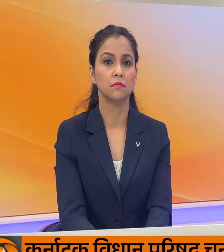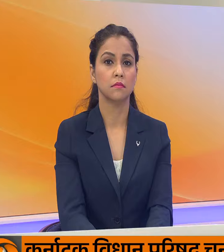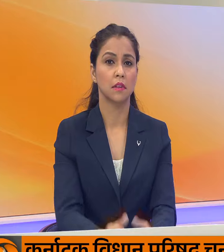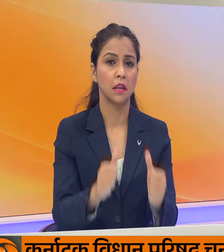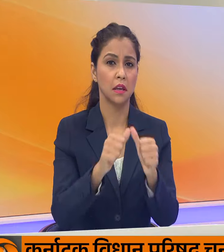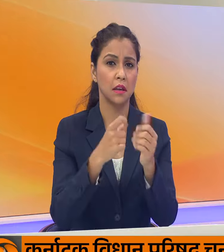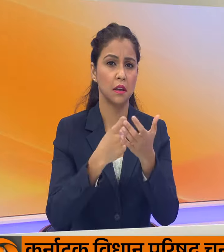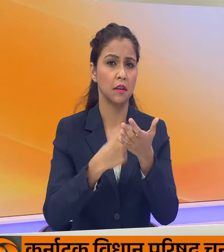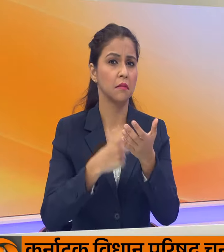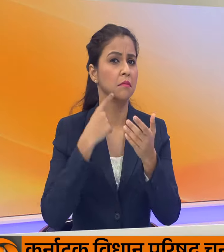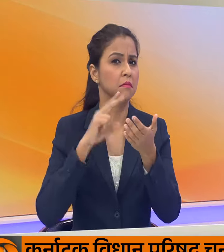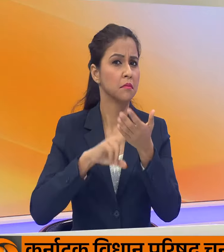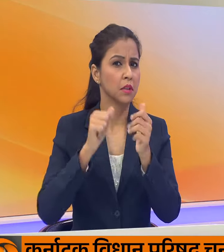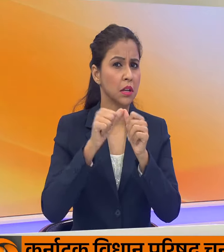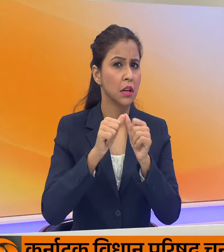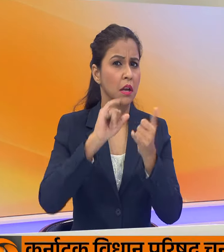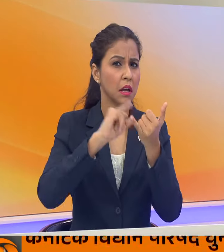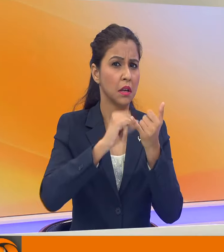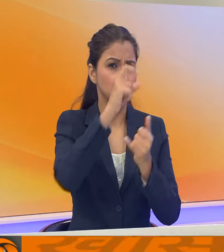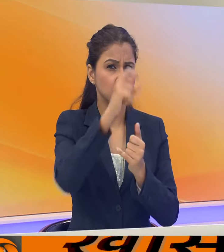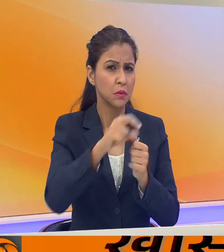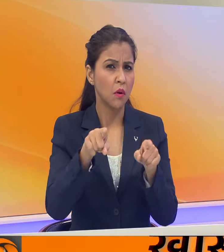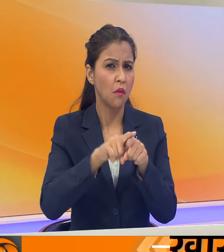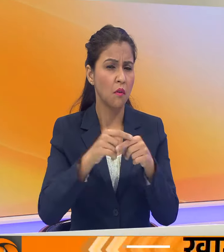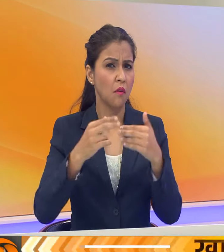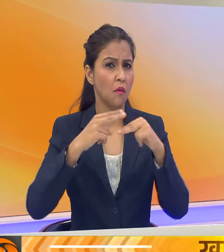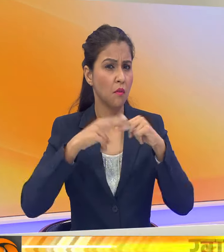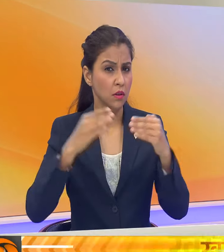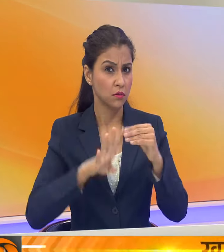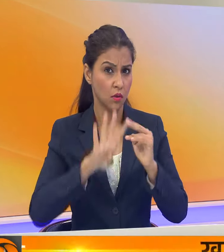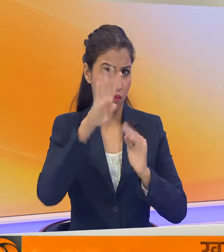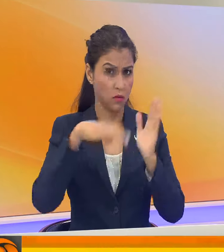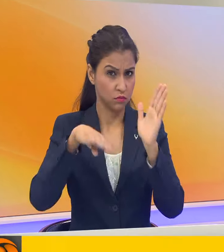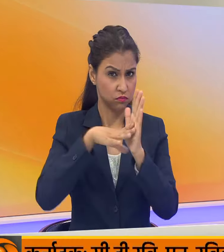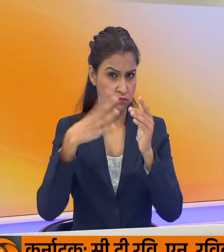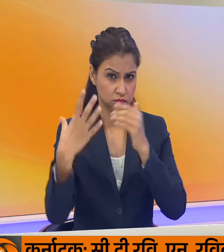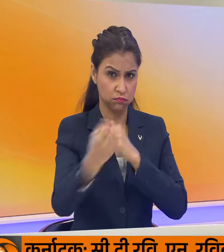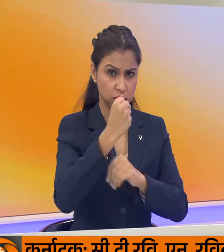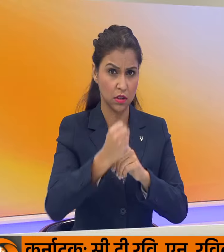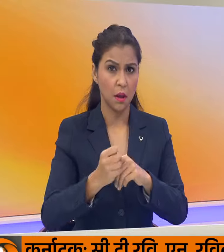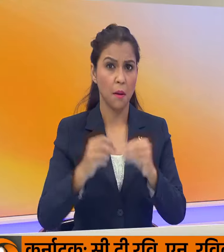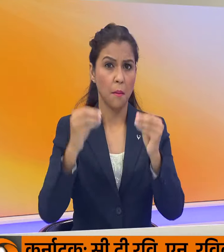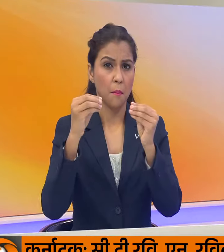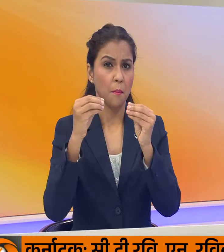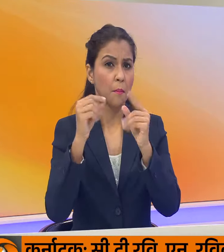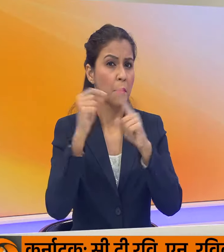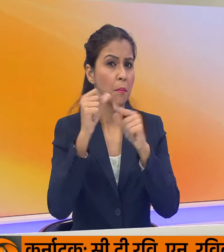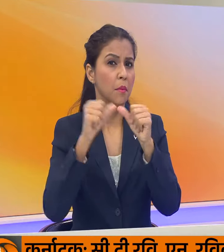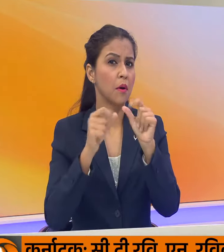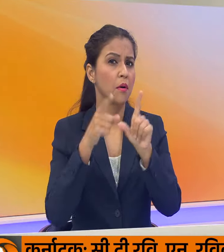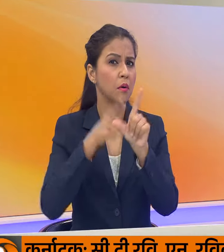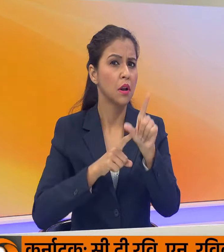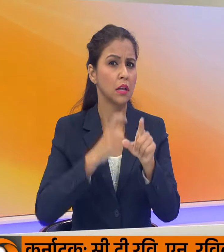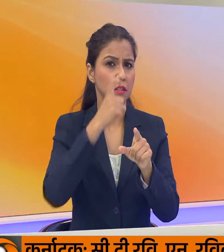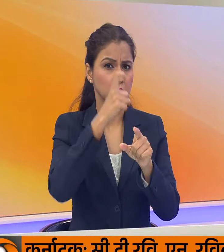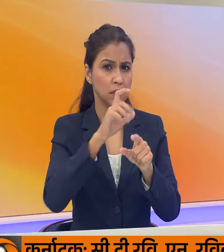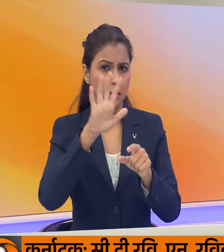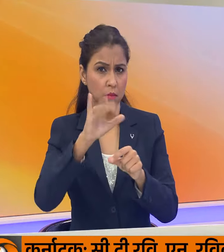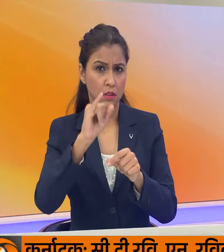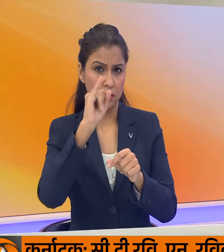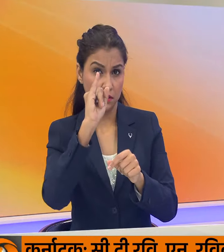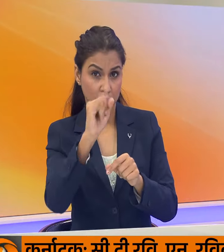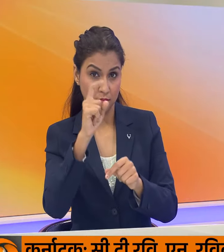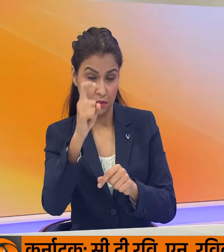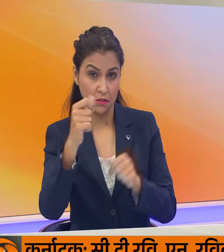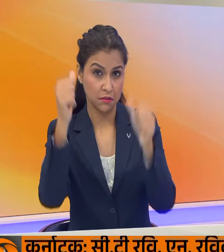अरिना सबालेंका ने भी फ्रेंच ओपन के चौथे दौर में जगा बना ली है सबालेंका ने पाउला बादोसा को साथ पांच छे